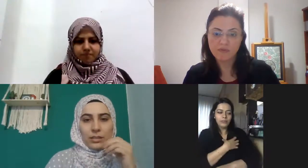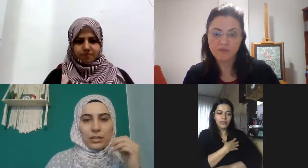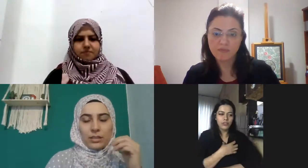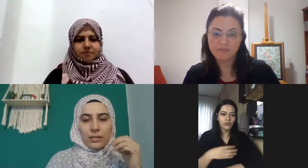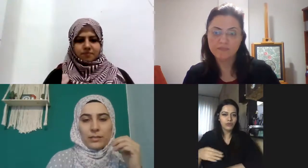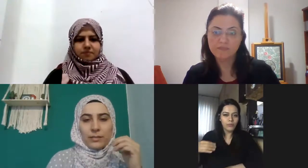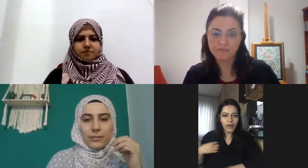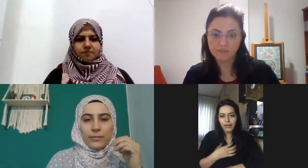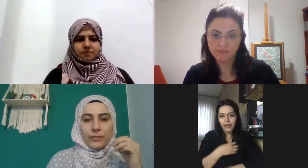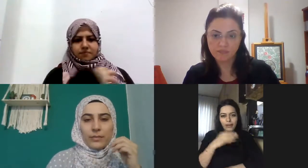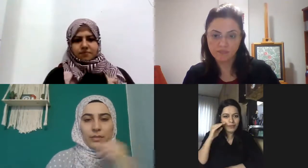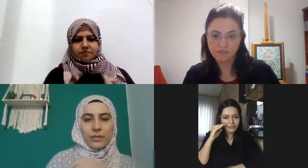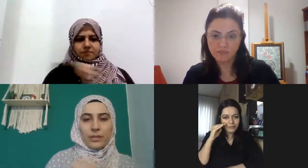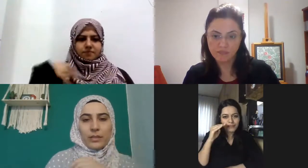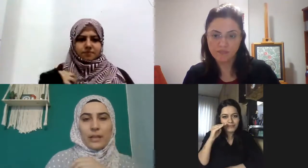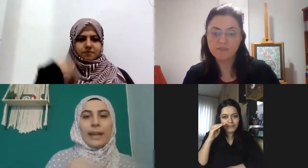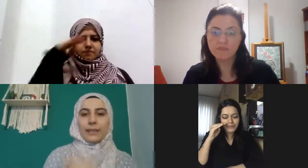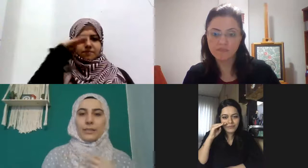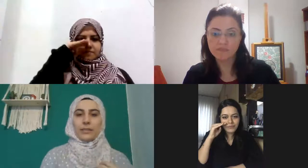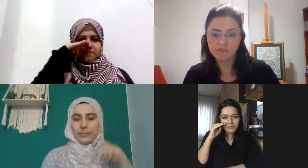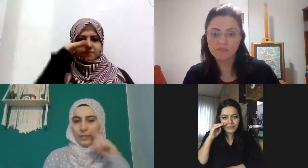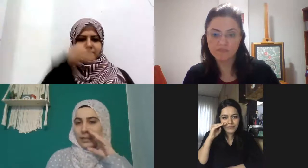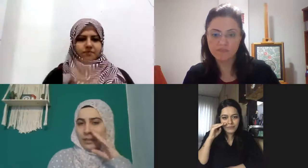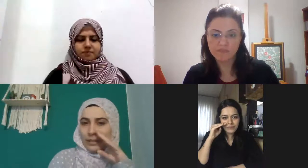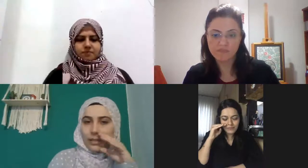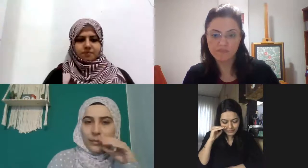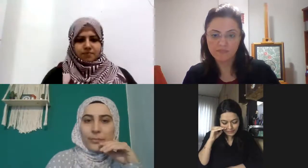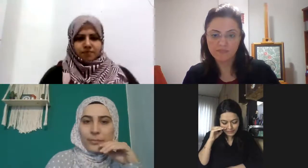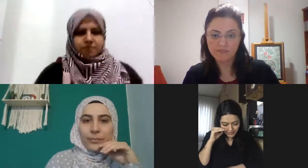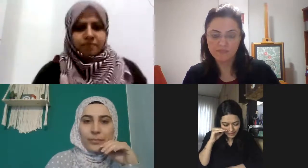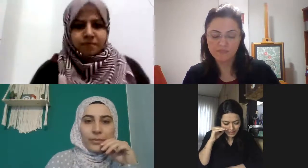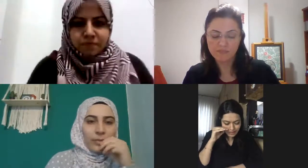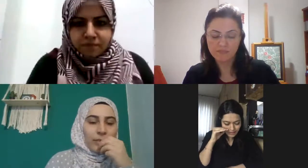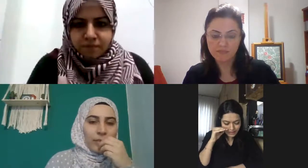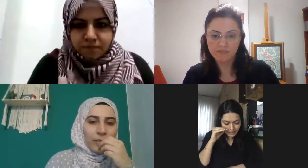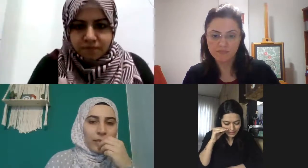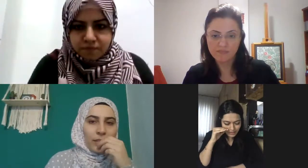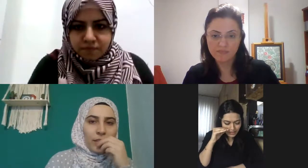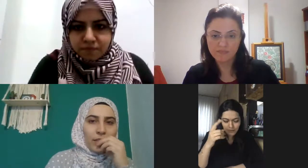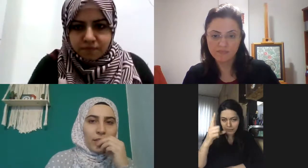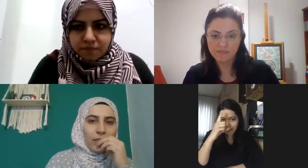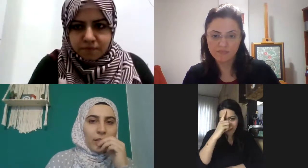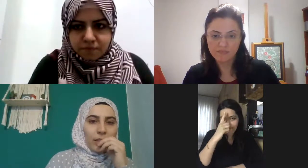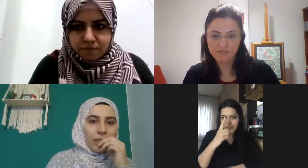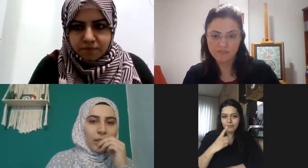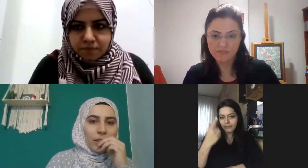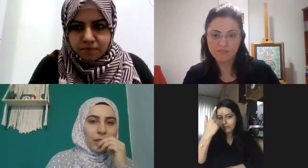birleştiriyorum anneanne anneanne anneanne anneanne anneanne bekar bir